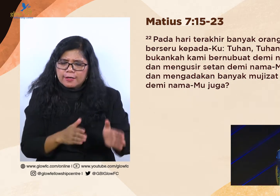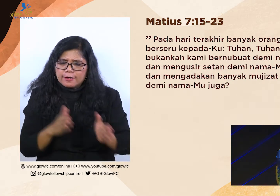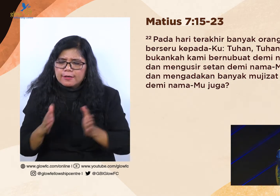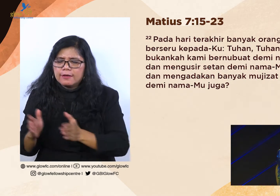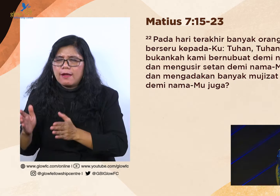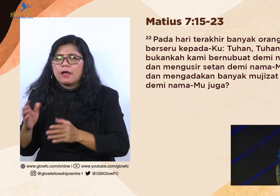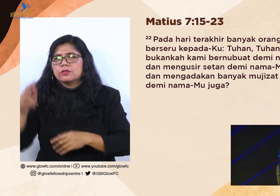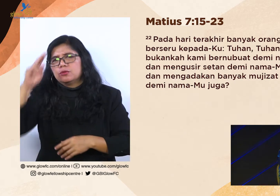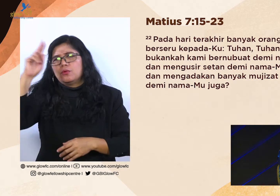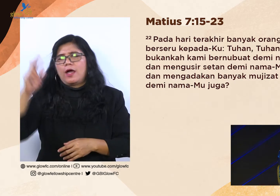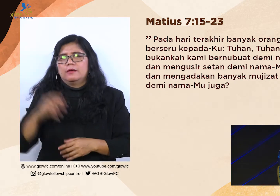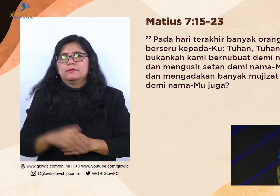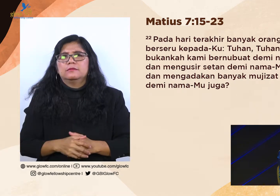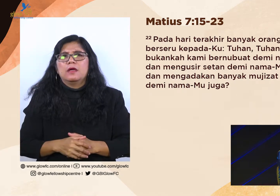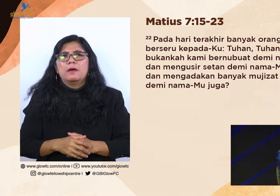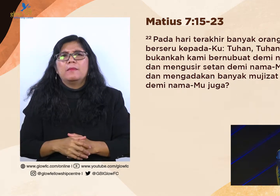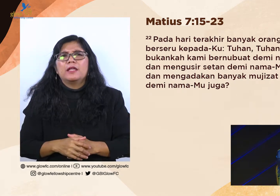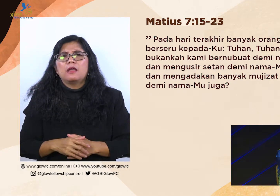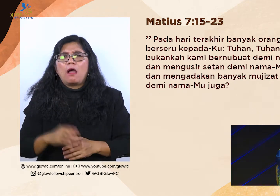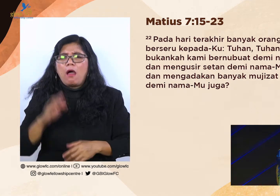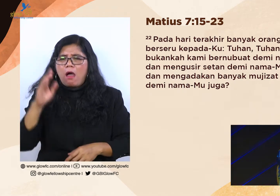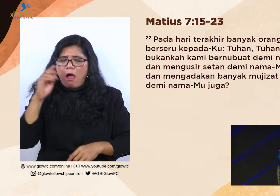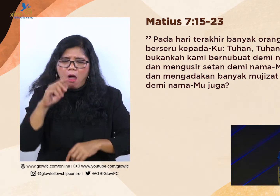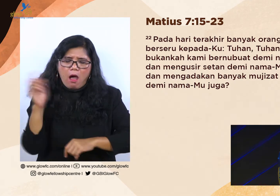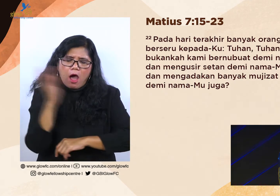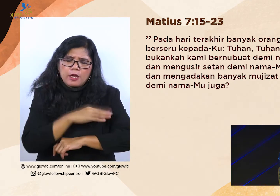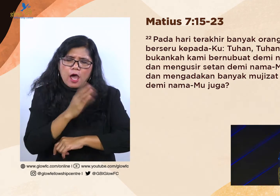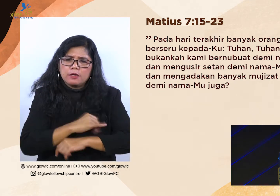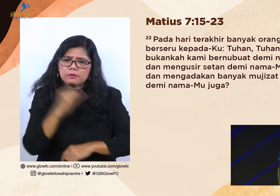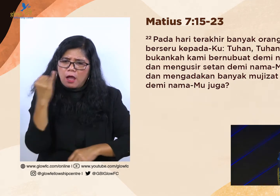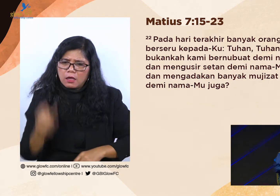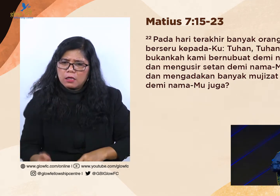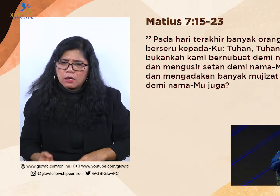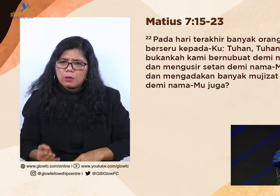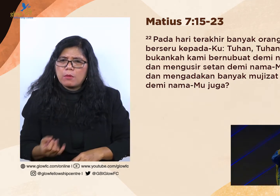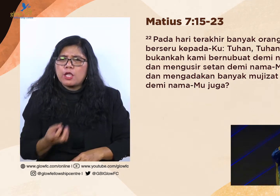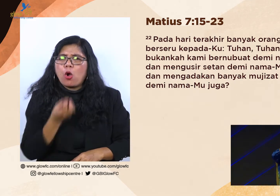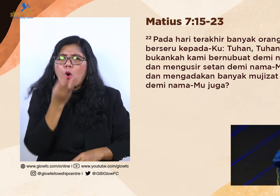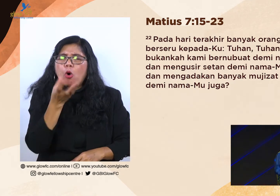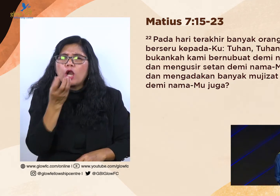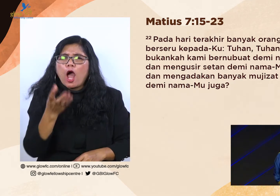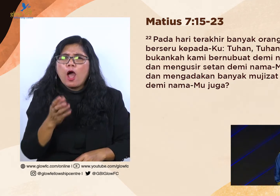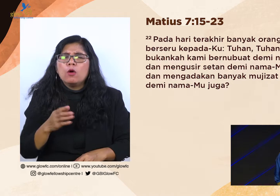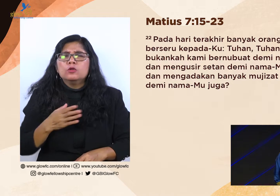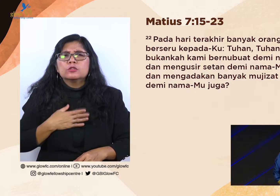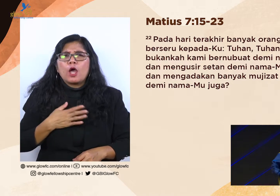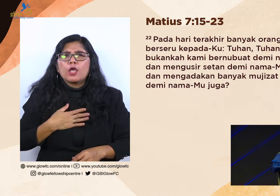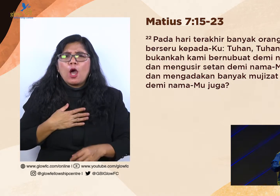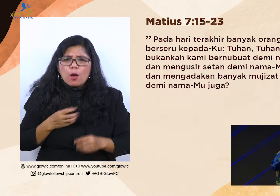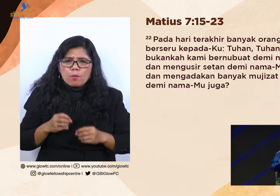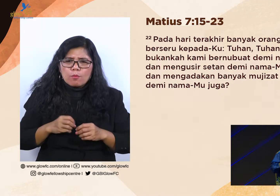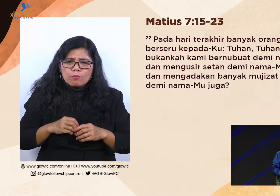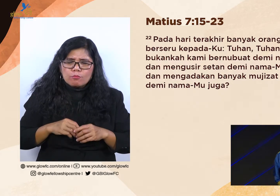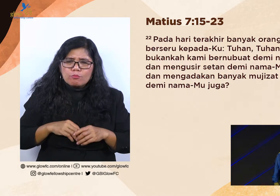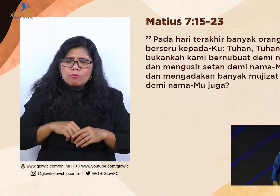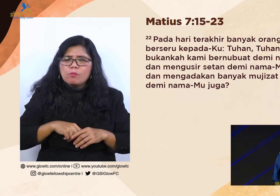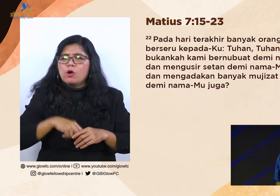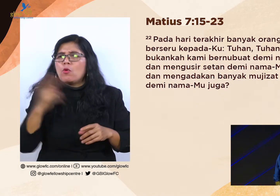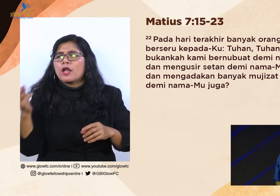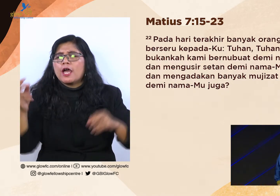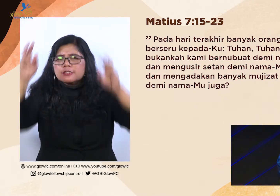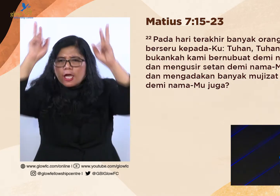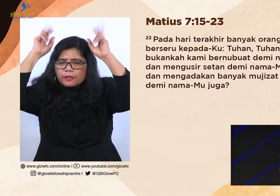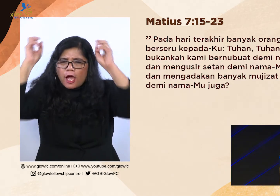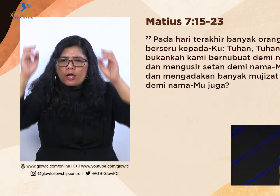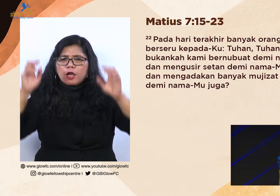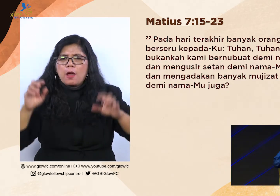kepadaku Tuhan-Tuhan. Bukankah kami berdumbuat demi namamu. Dan mengusir setan demi namamu. Dan mengadakan banyak mujizat